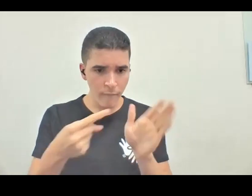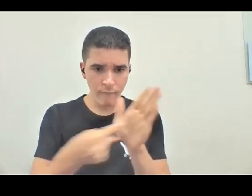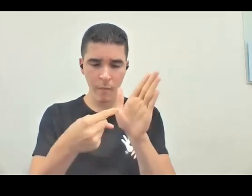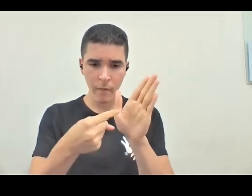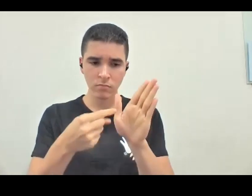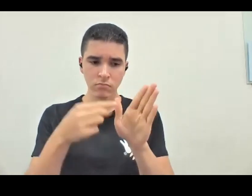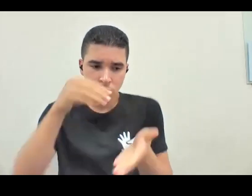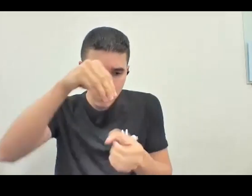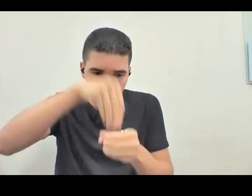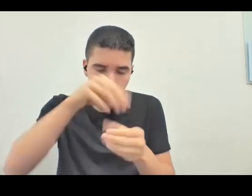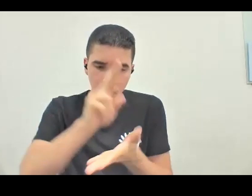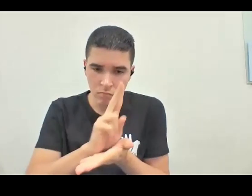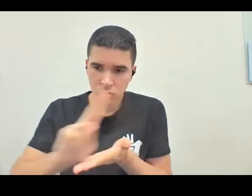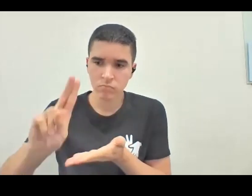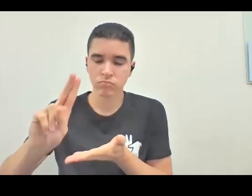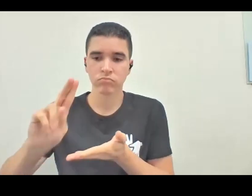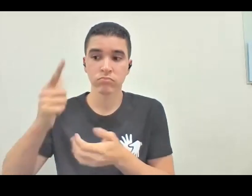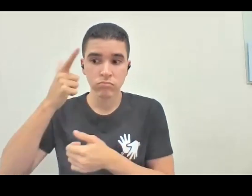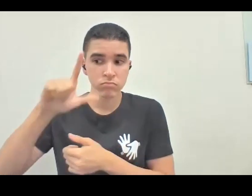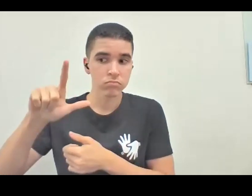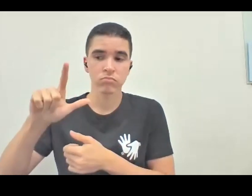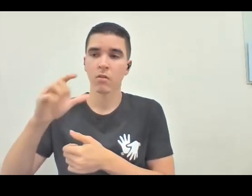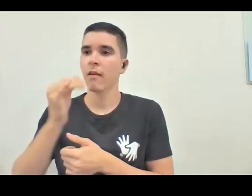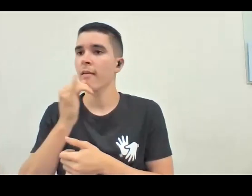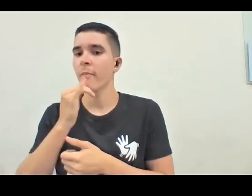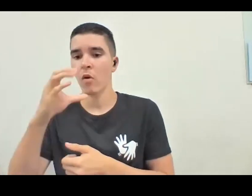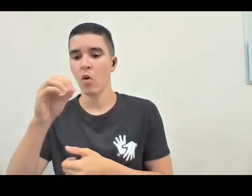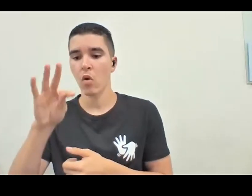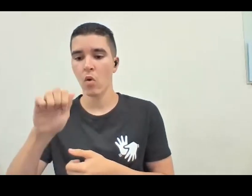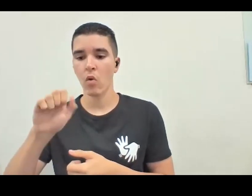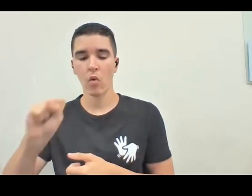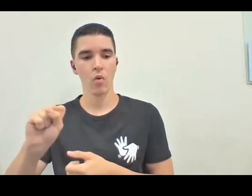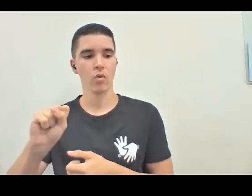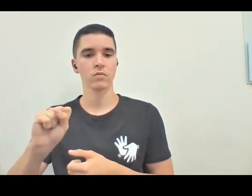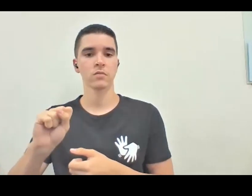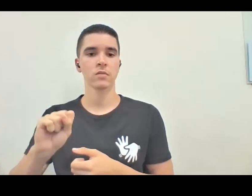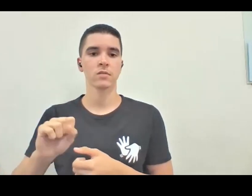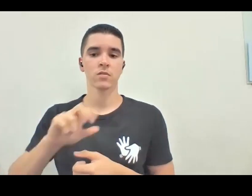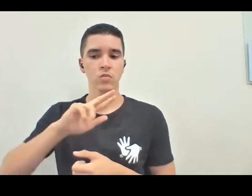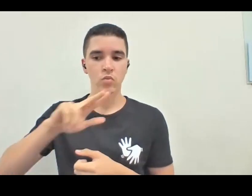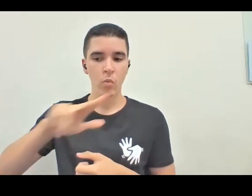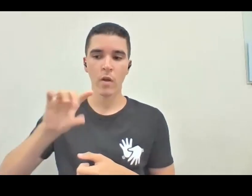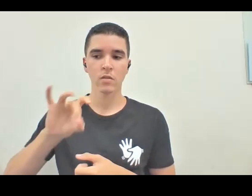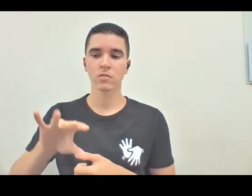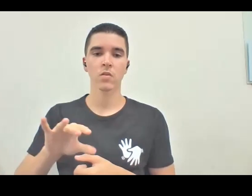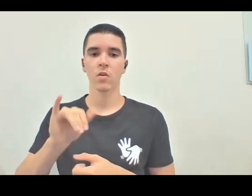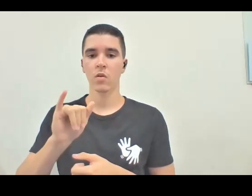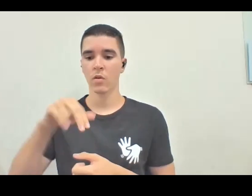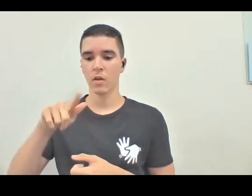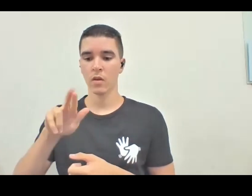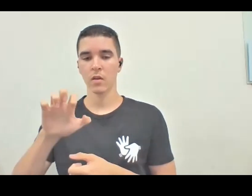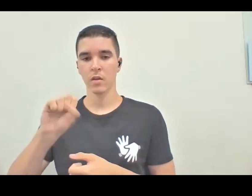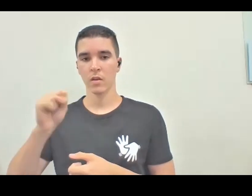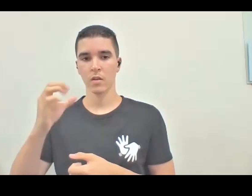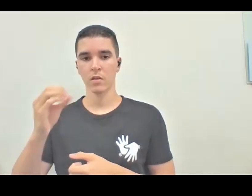universidades, de garantir as cotas, não só ingresso, mas permanência de alunos, de pós-graduação, enfim,